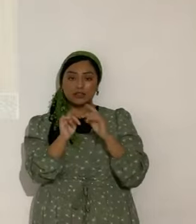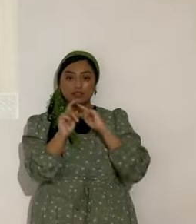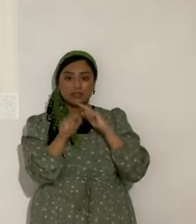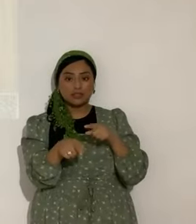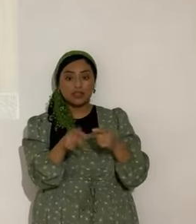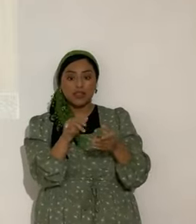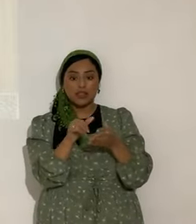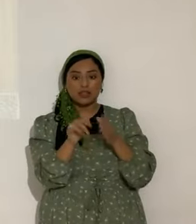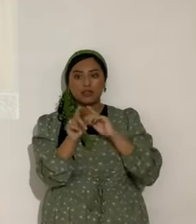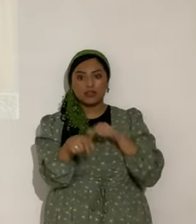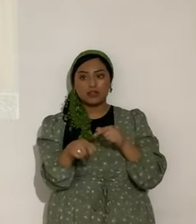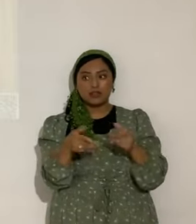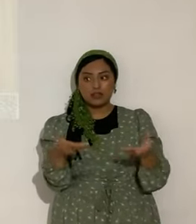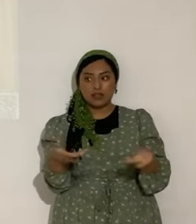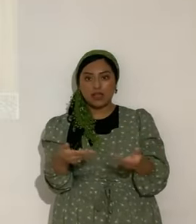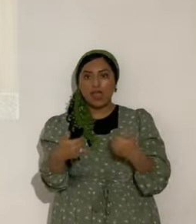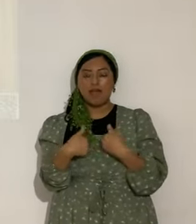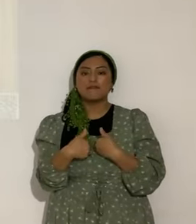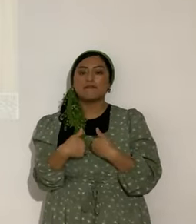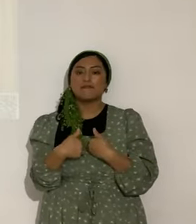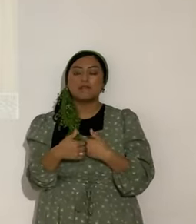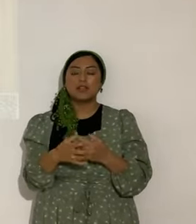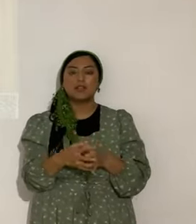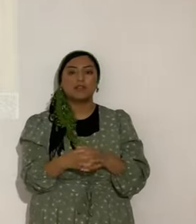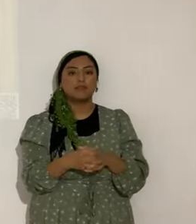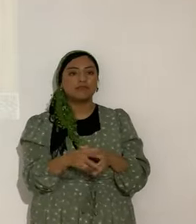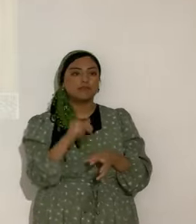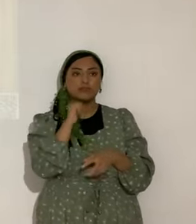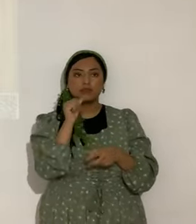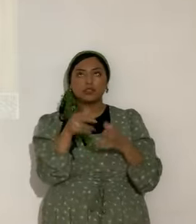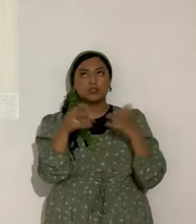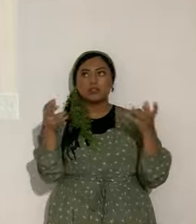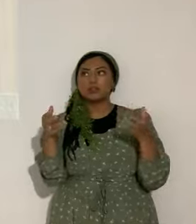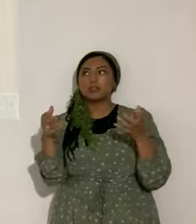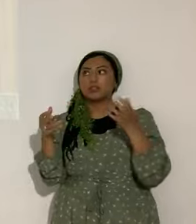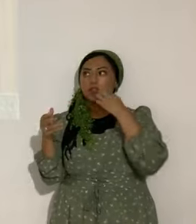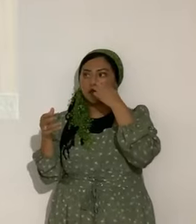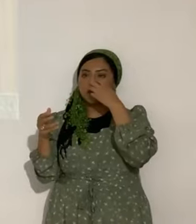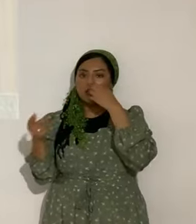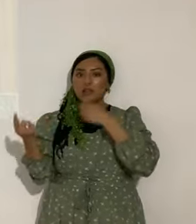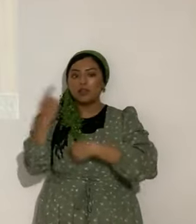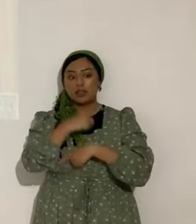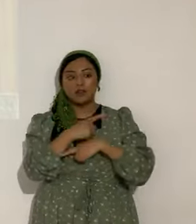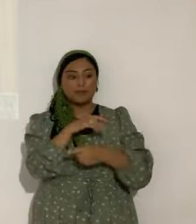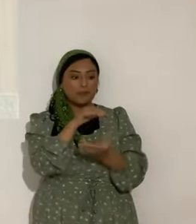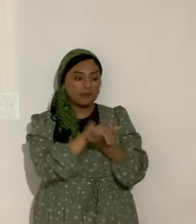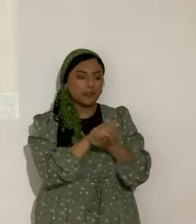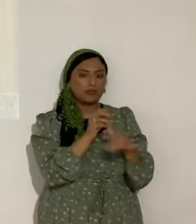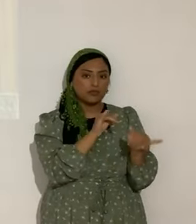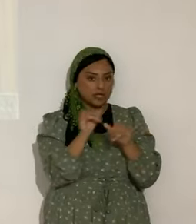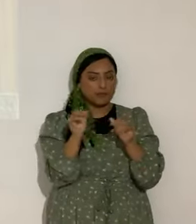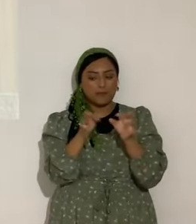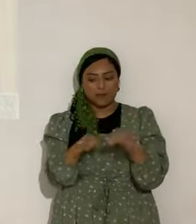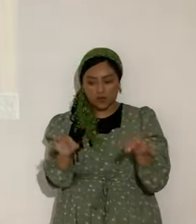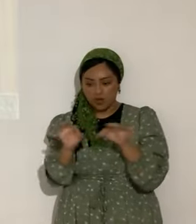Esta es la clave. Aquí está. No es tanto el día del matrimonio. Que también es importante. Y eso.